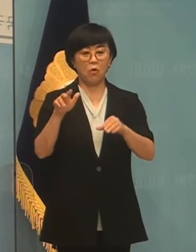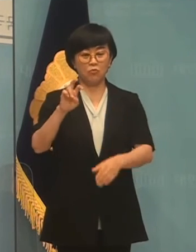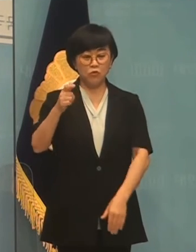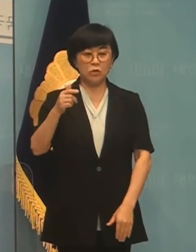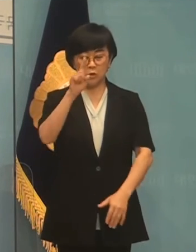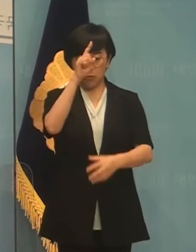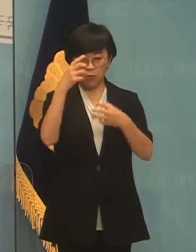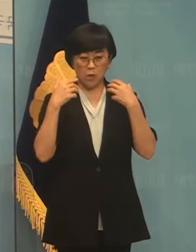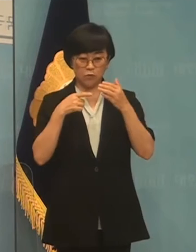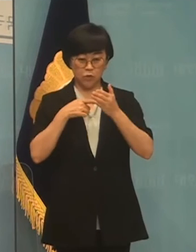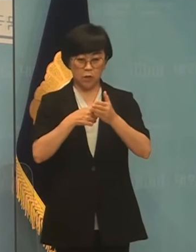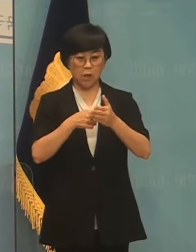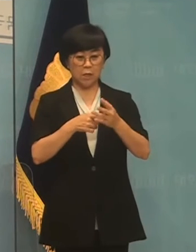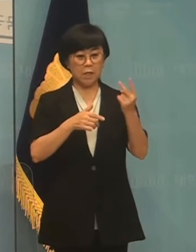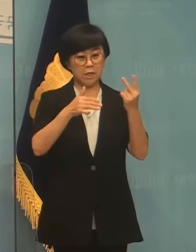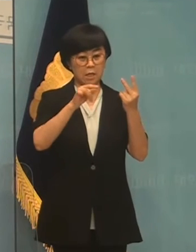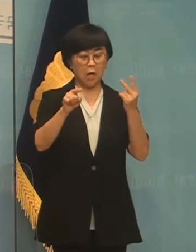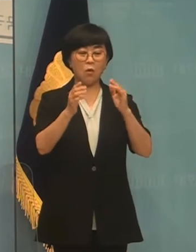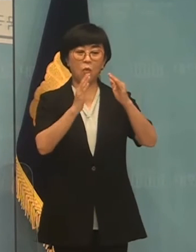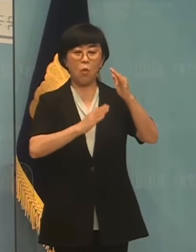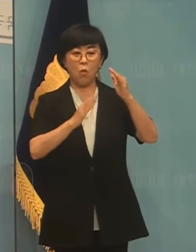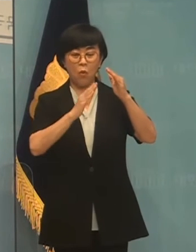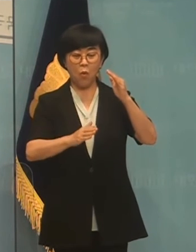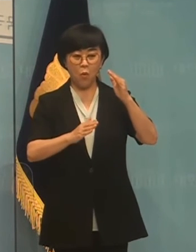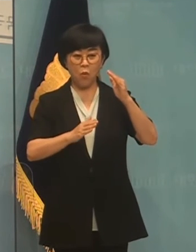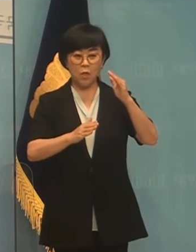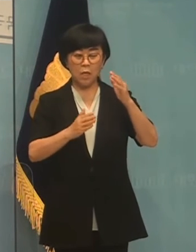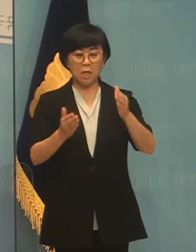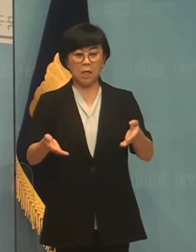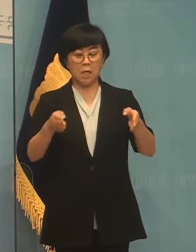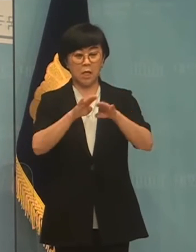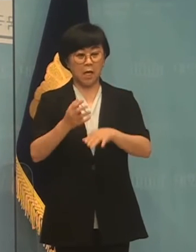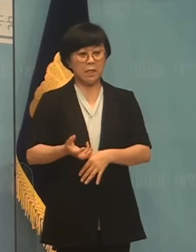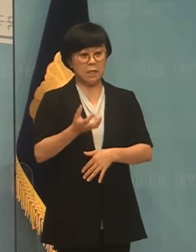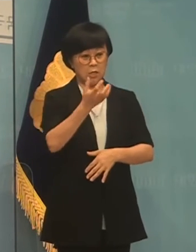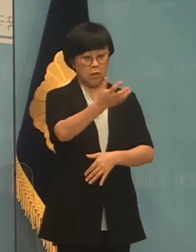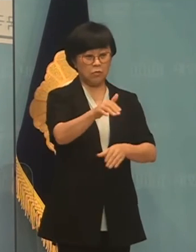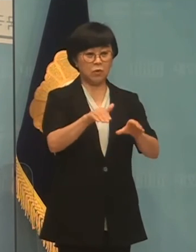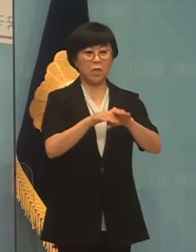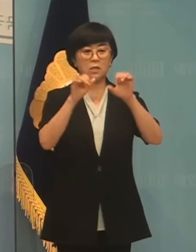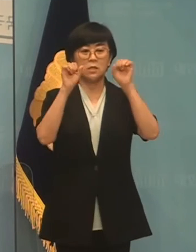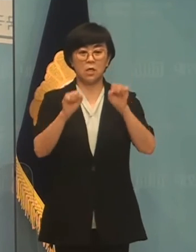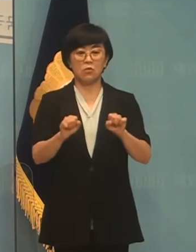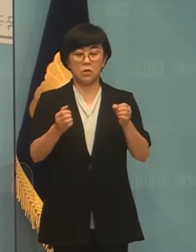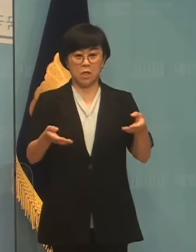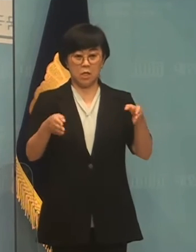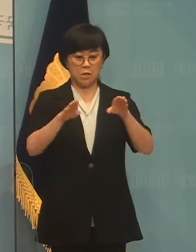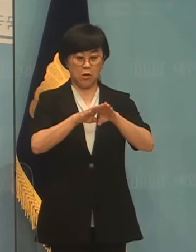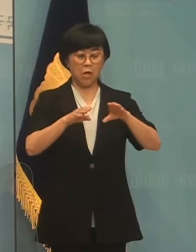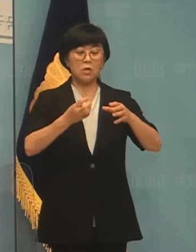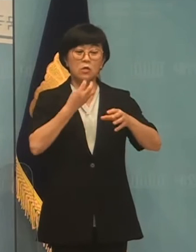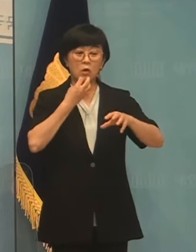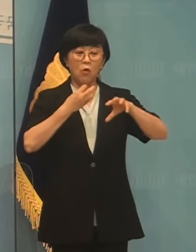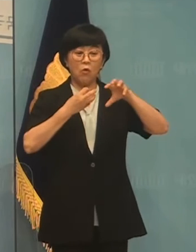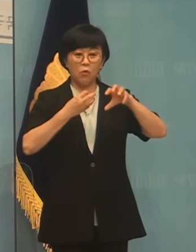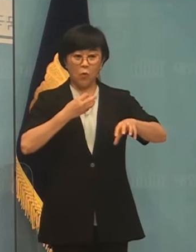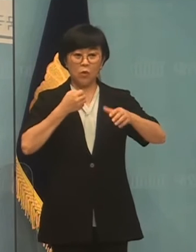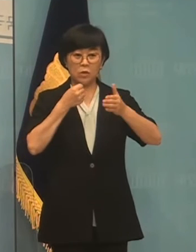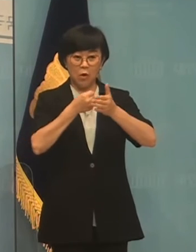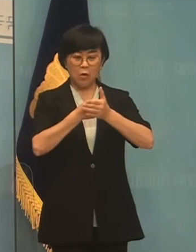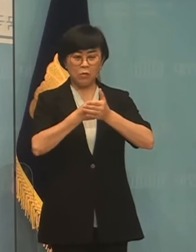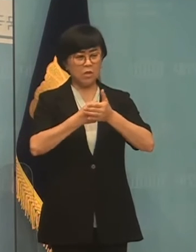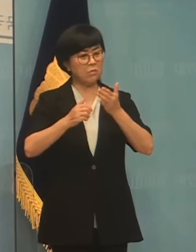추진하고 있는 제2차 공공장 지방 이전은 이런 문화체육시설의 수도권 입지에 증거는 완전히